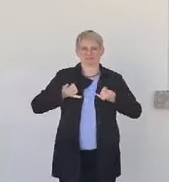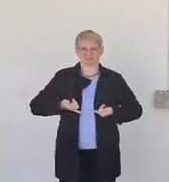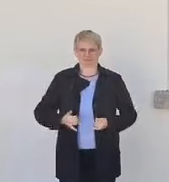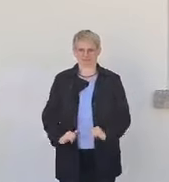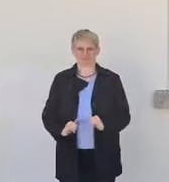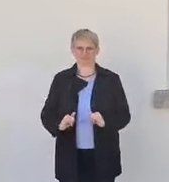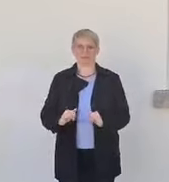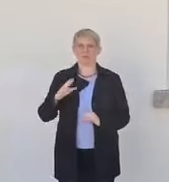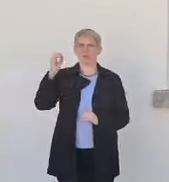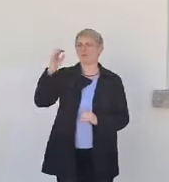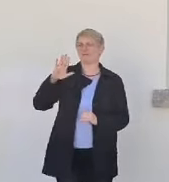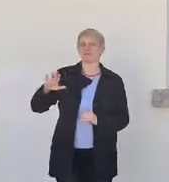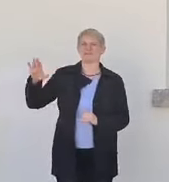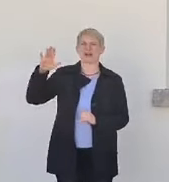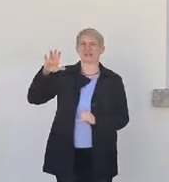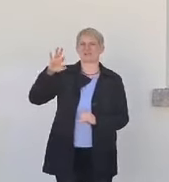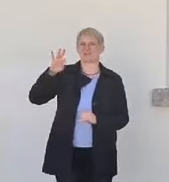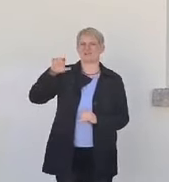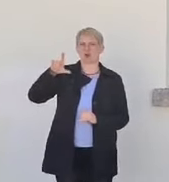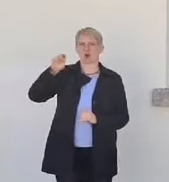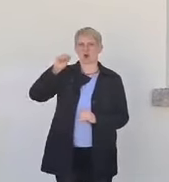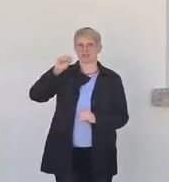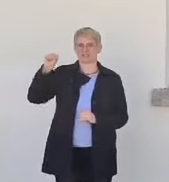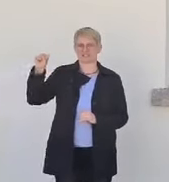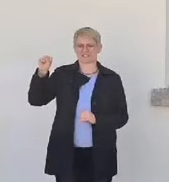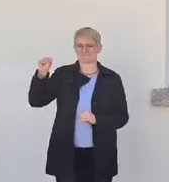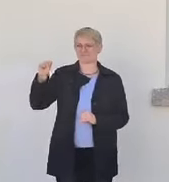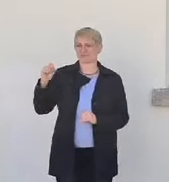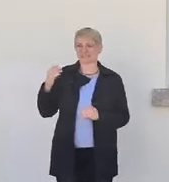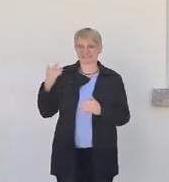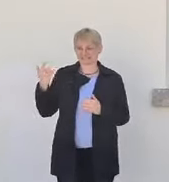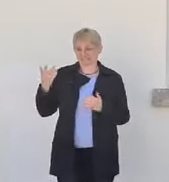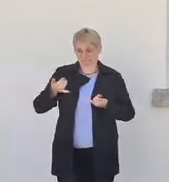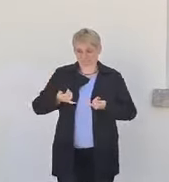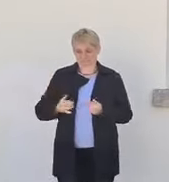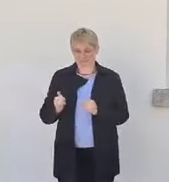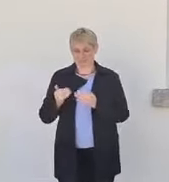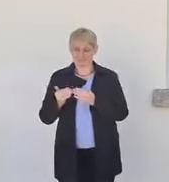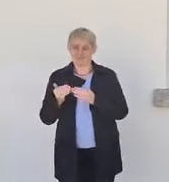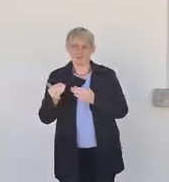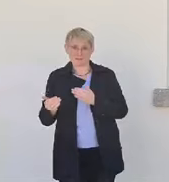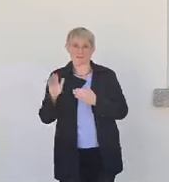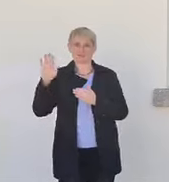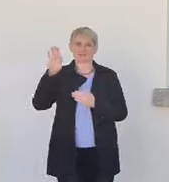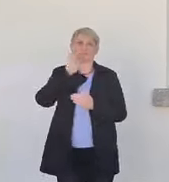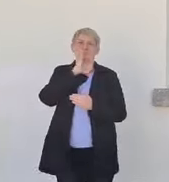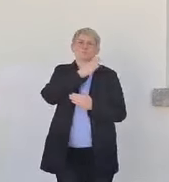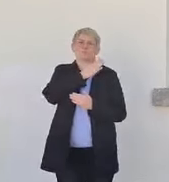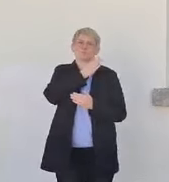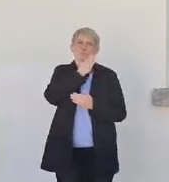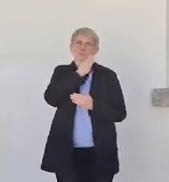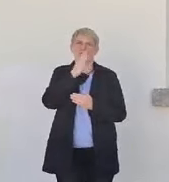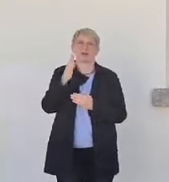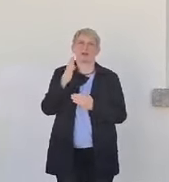Kurz nach der Geburt starb die Mutter an Düfterie und im Alter von einem Jahr verlor er auch seinen Vater, war